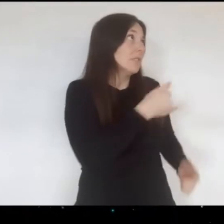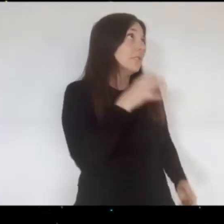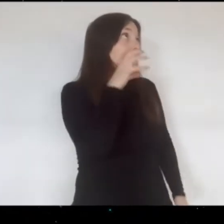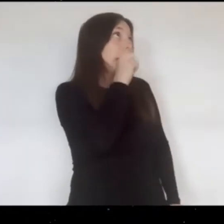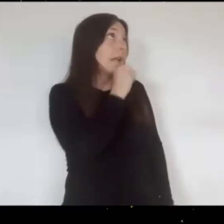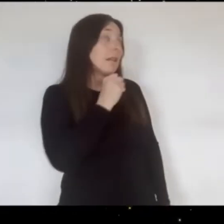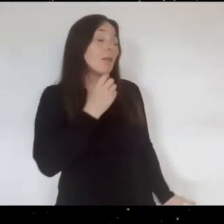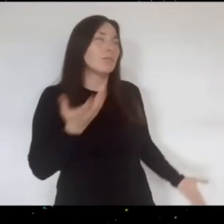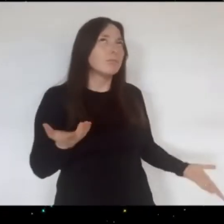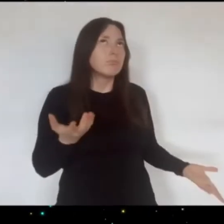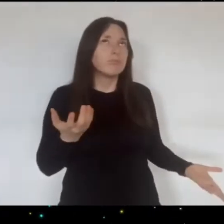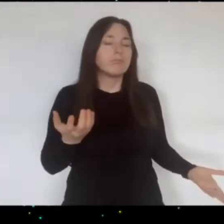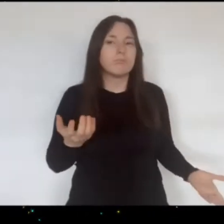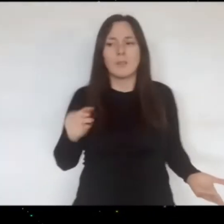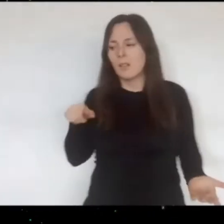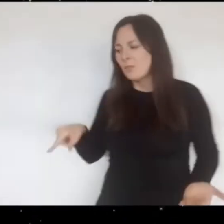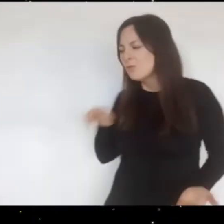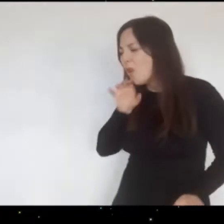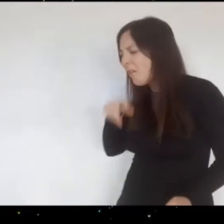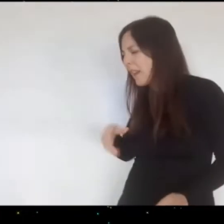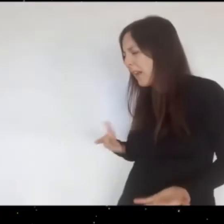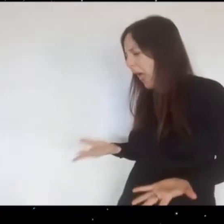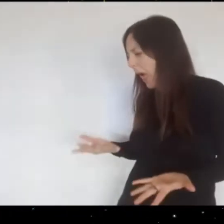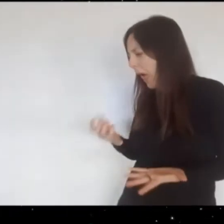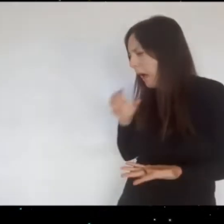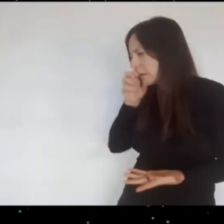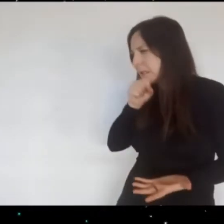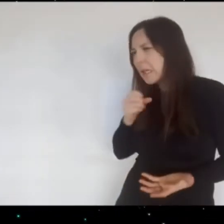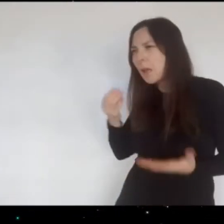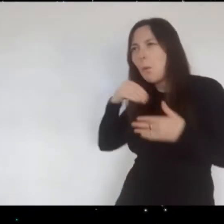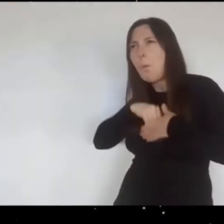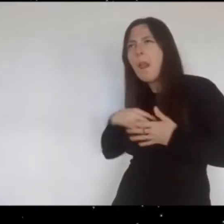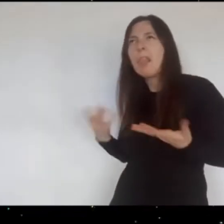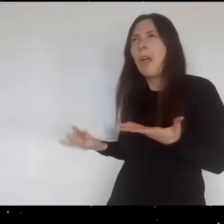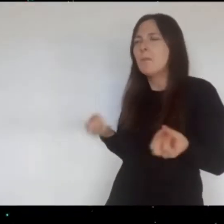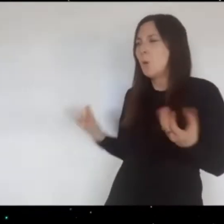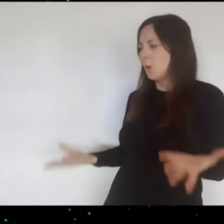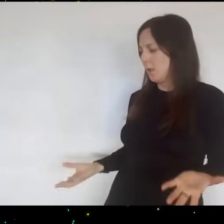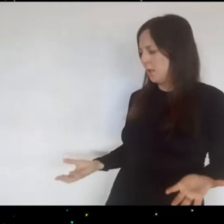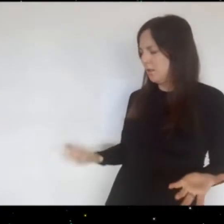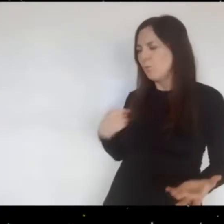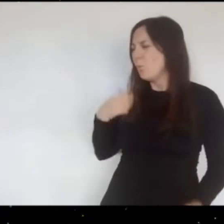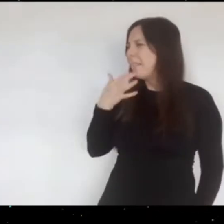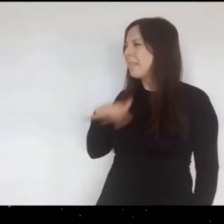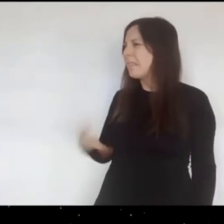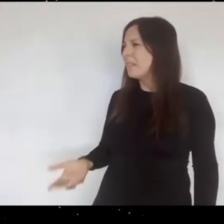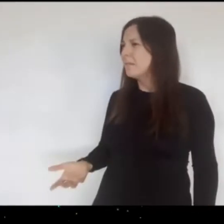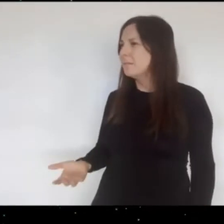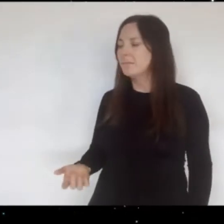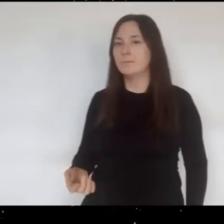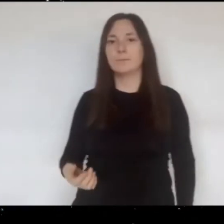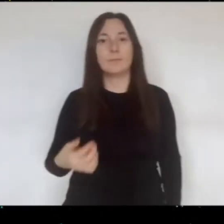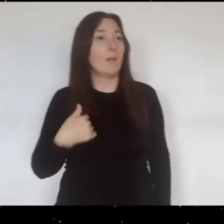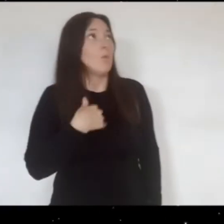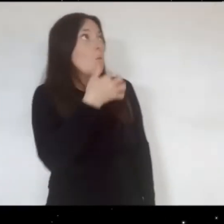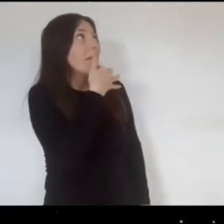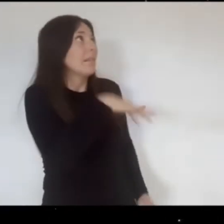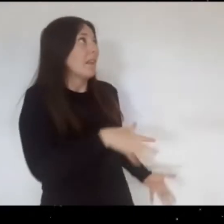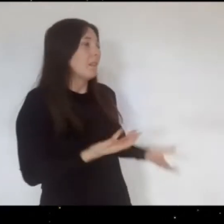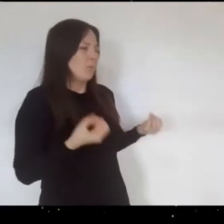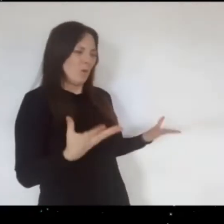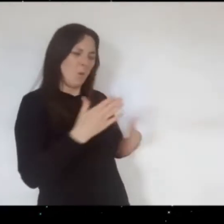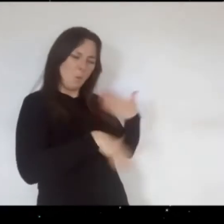debía hacerle caso y guardarle el secreto Estela no terminaba de entender aquel juego que no le gustaba